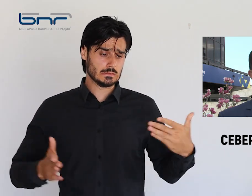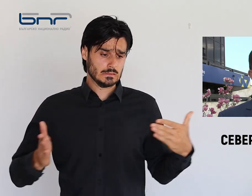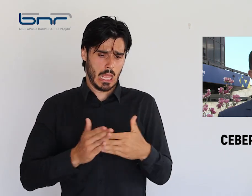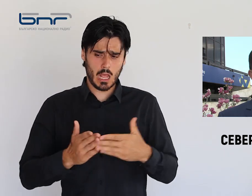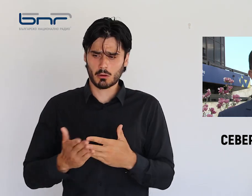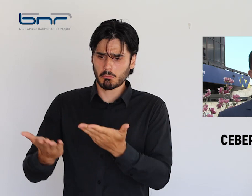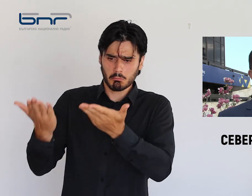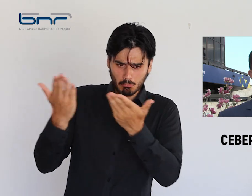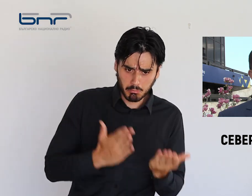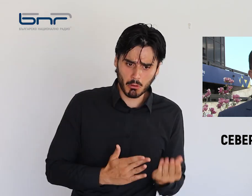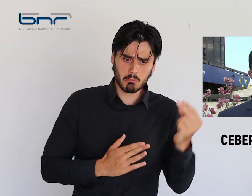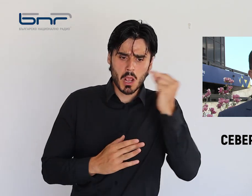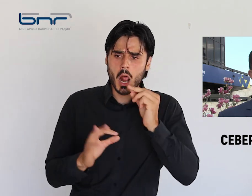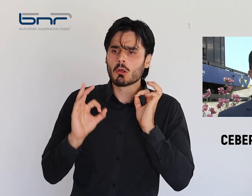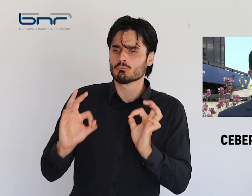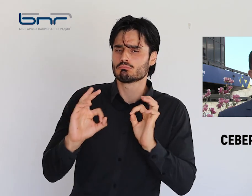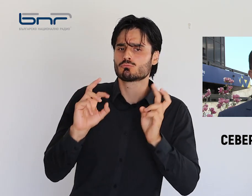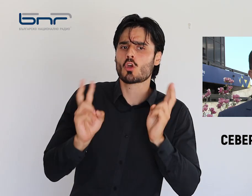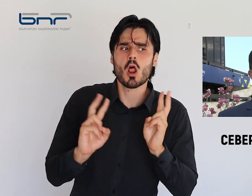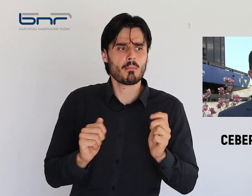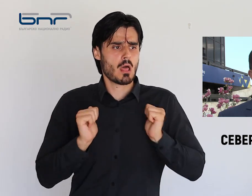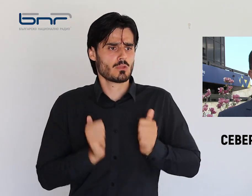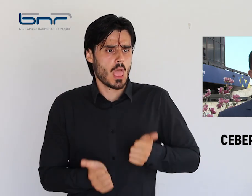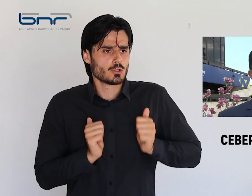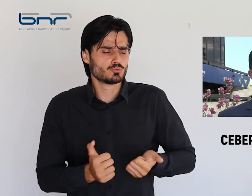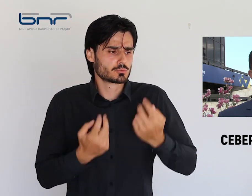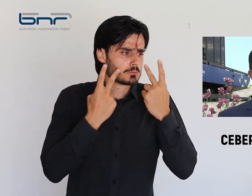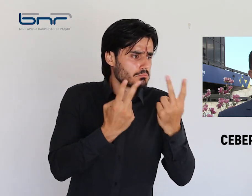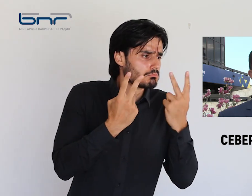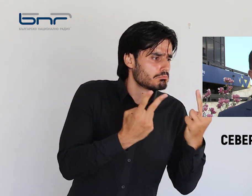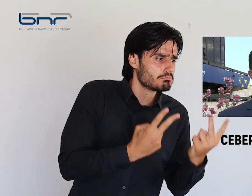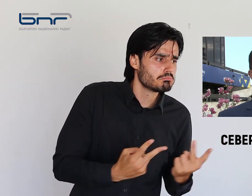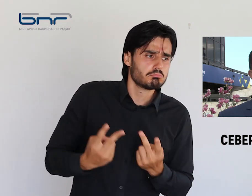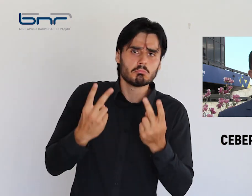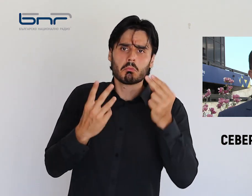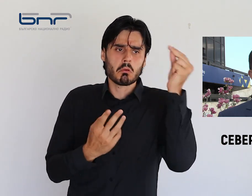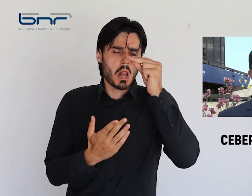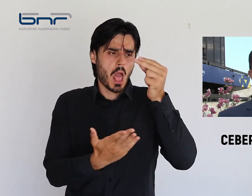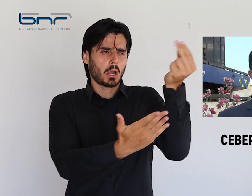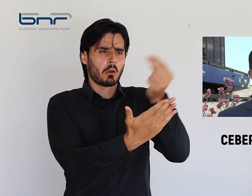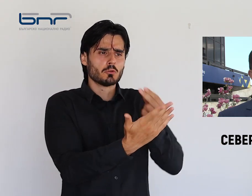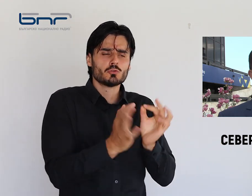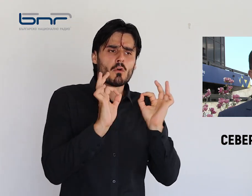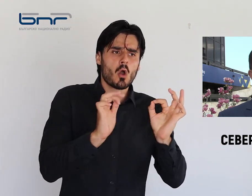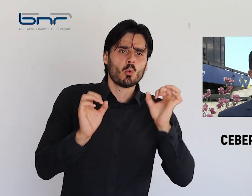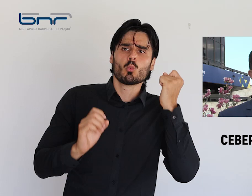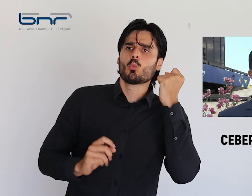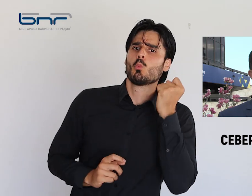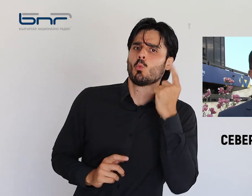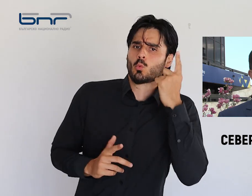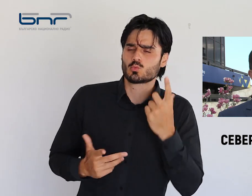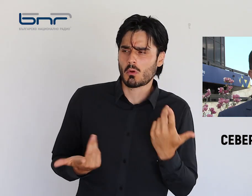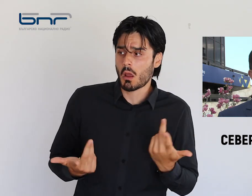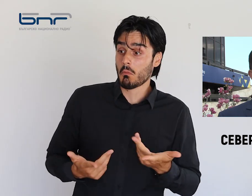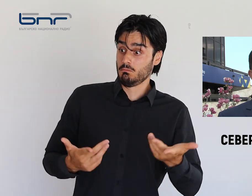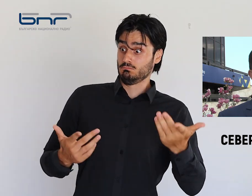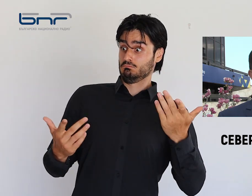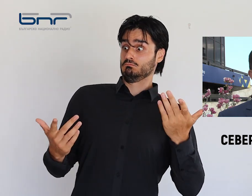досъдебно производство срещу учител, защото е завел деца да рисуват в България, преднародния театър и в Пловдив, а след това са